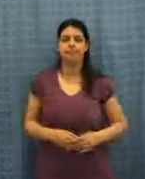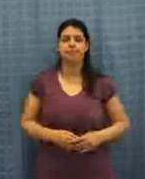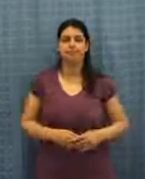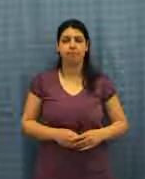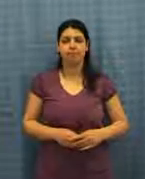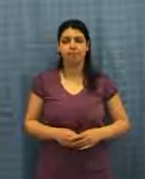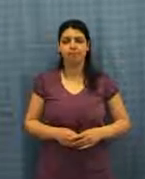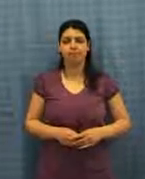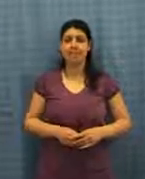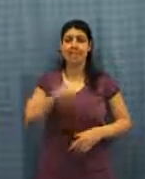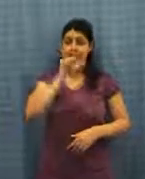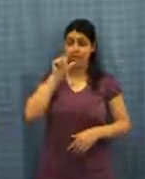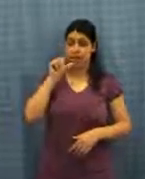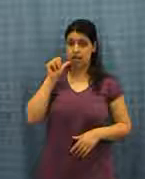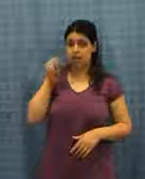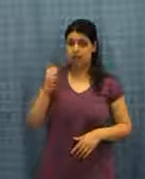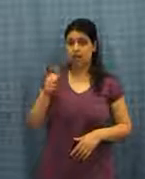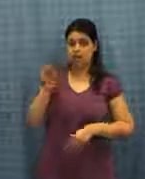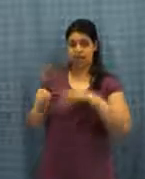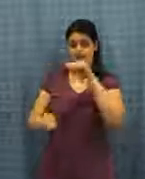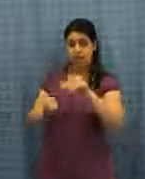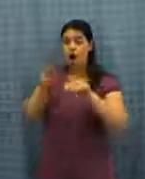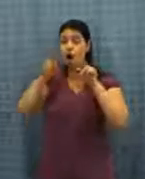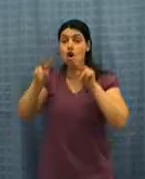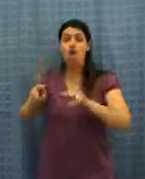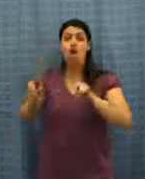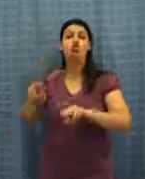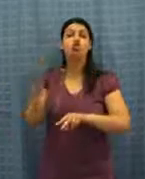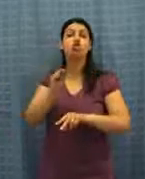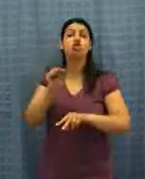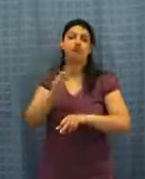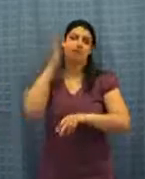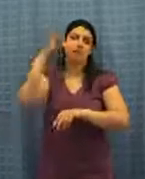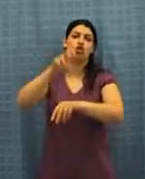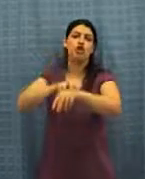B. Occorre far puntualizzare l'animale almeno una volta all'anno dal veterinario.